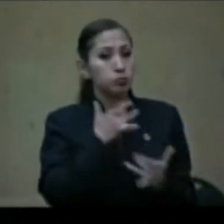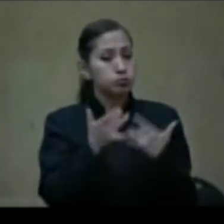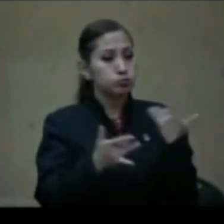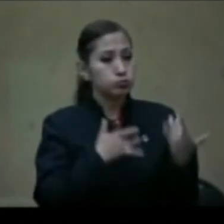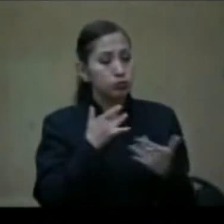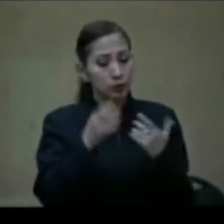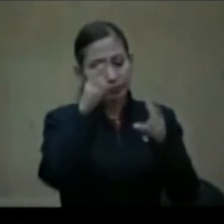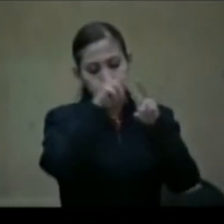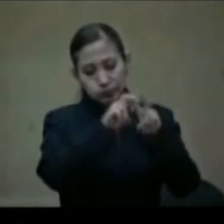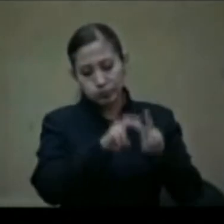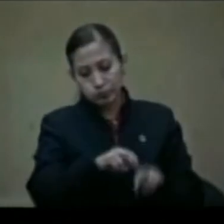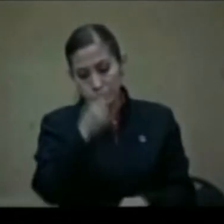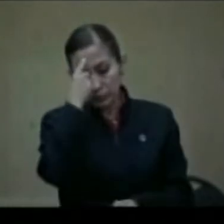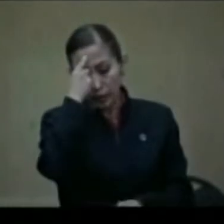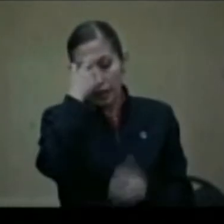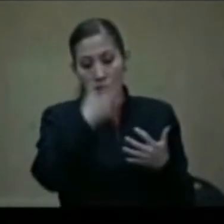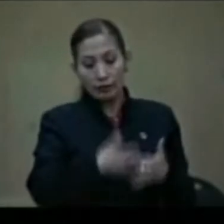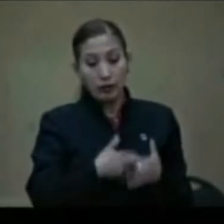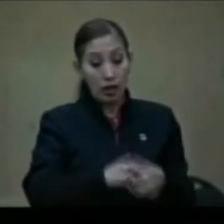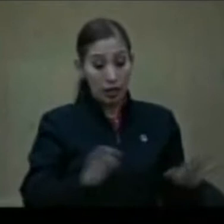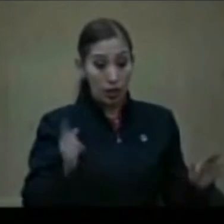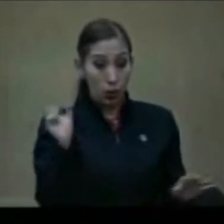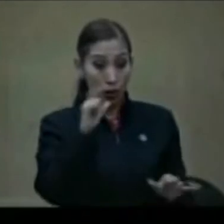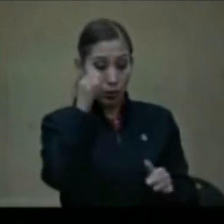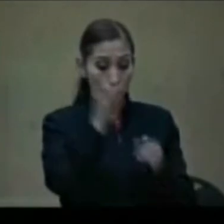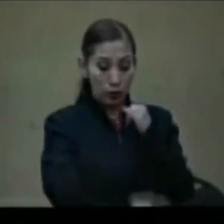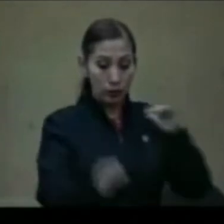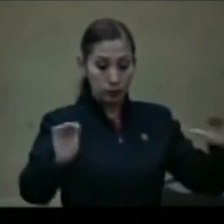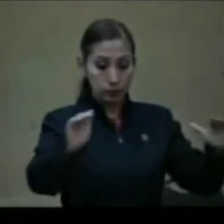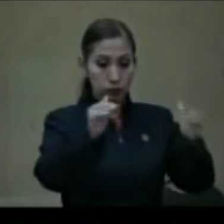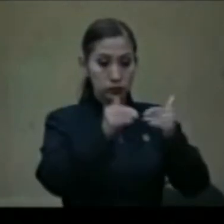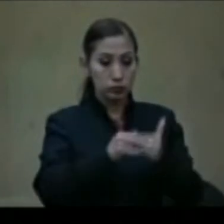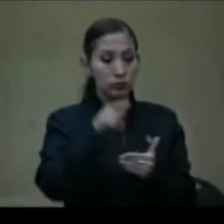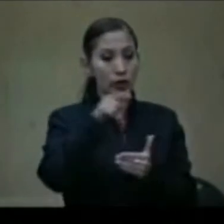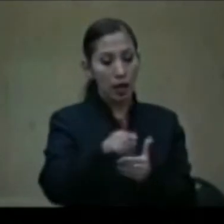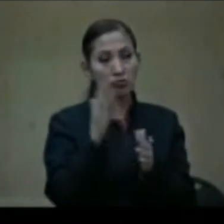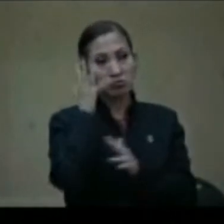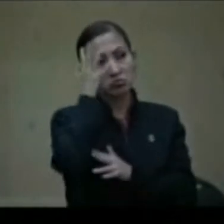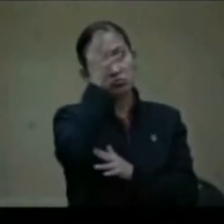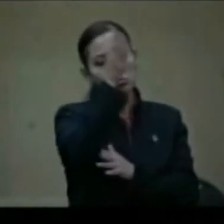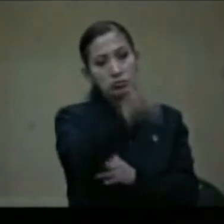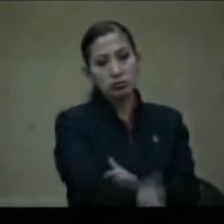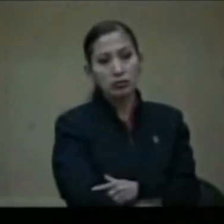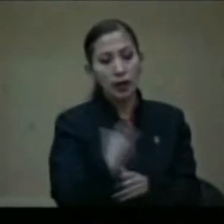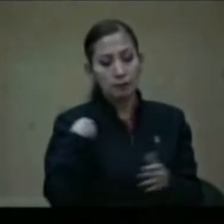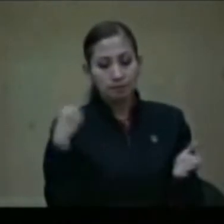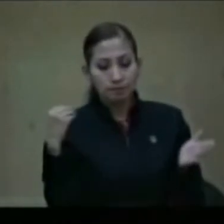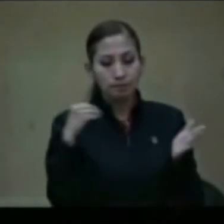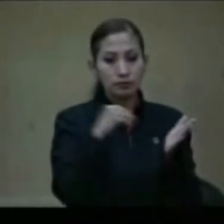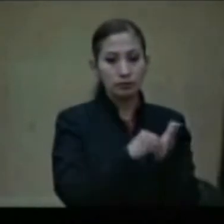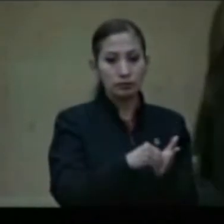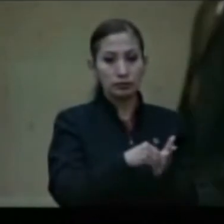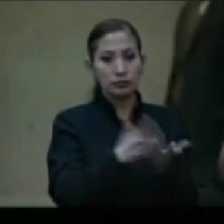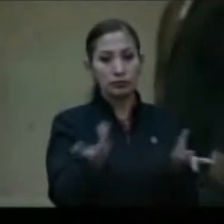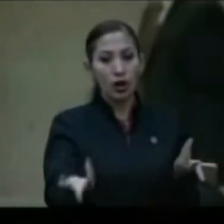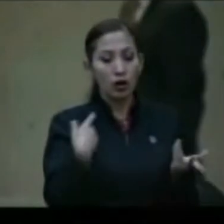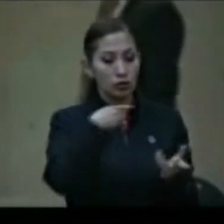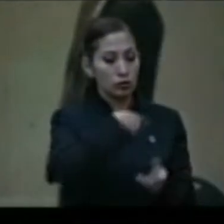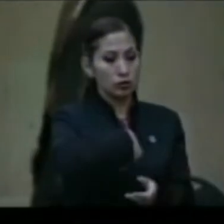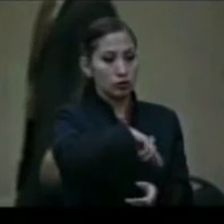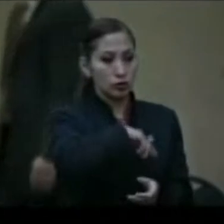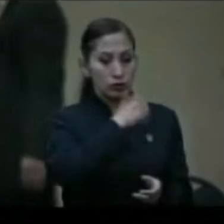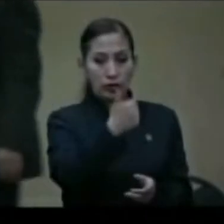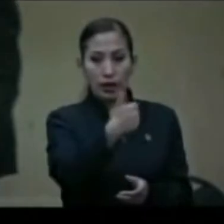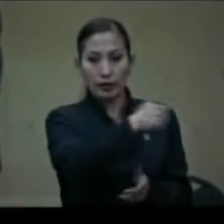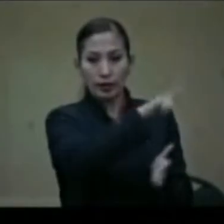reflexiones y que las conclusiones que aquí se viertan trascenderán para quedar plasmadas en nuestra legislación.